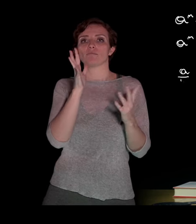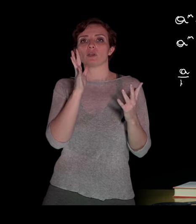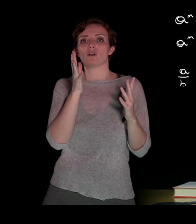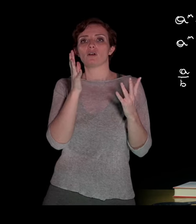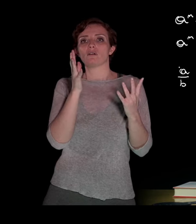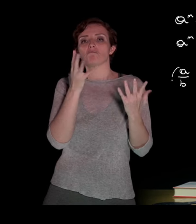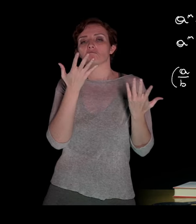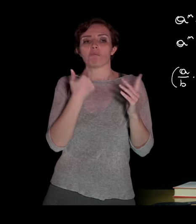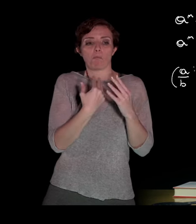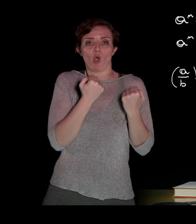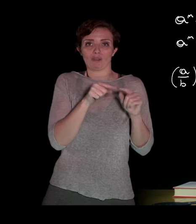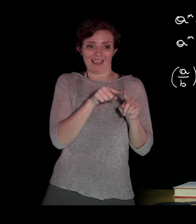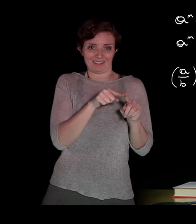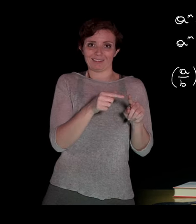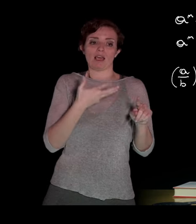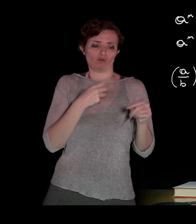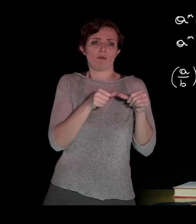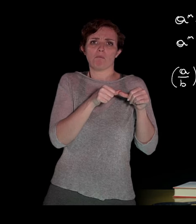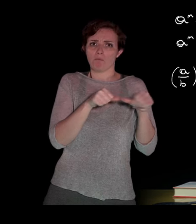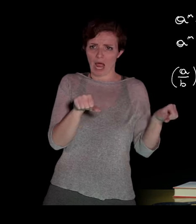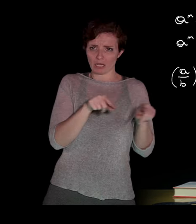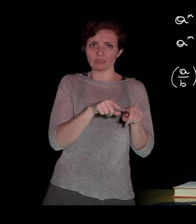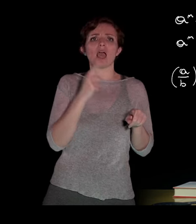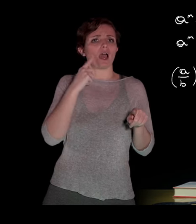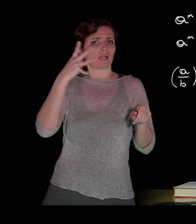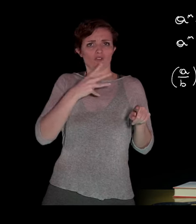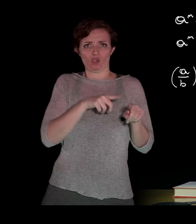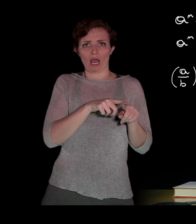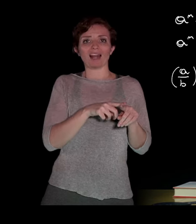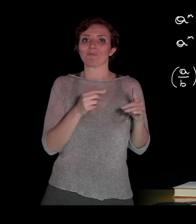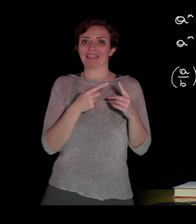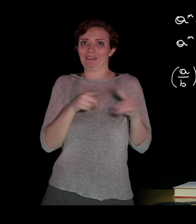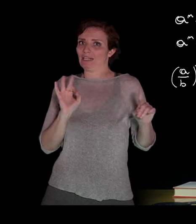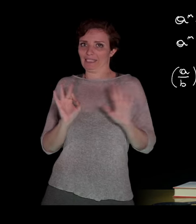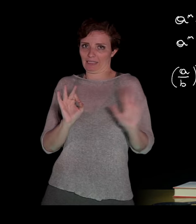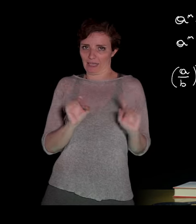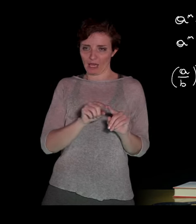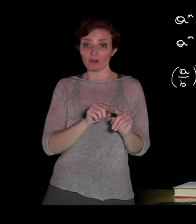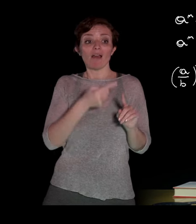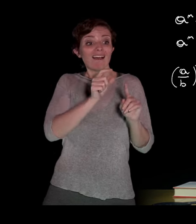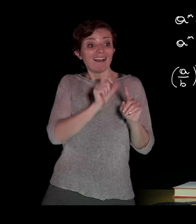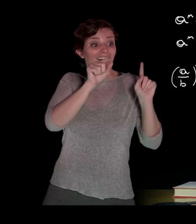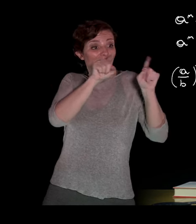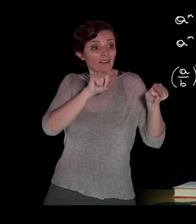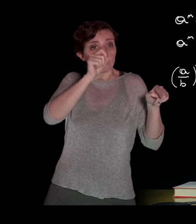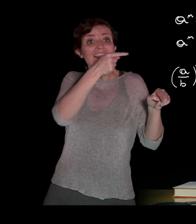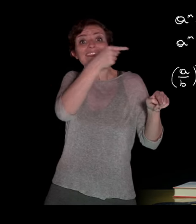una potenza caratterizzata da una base razionale, diversa da zero, con un esponente però negativo. Il